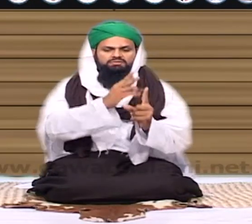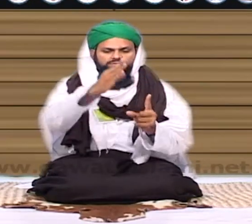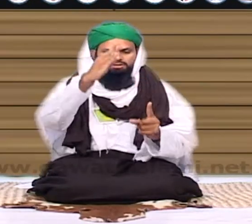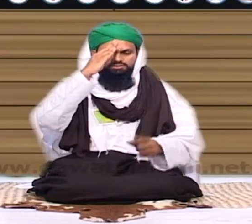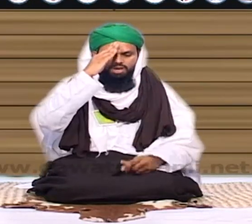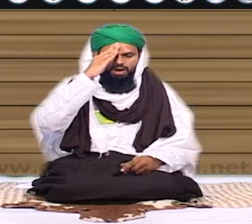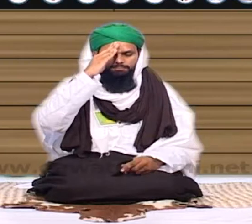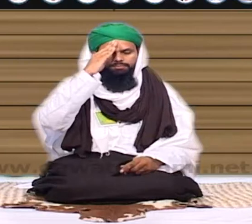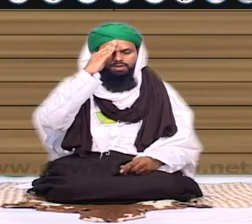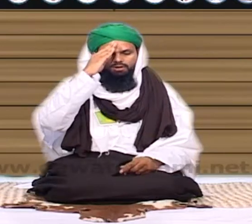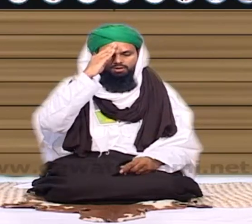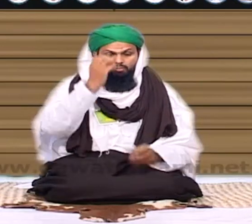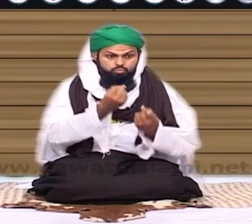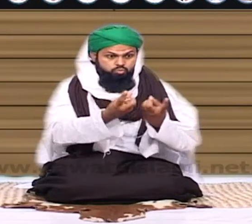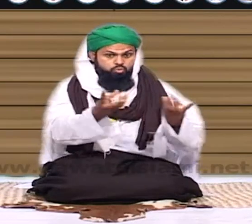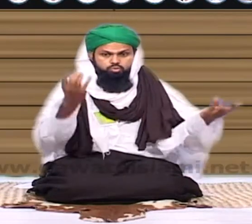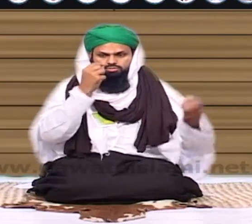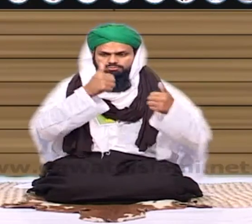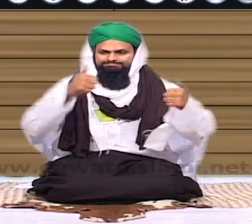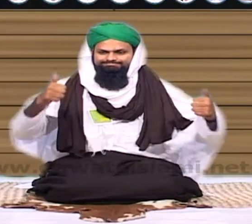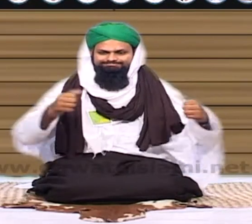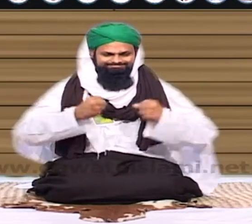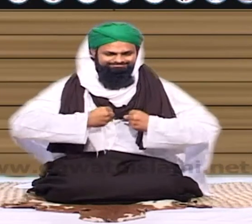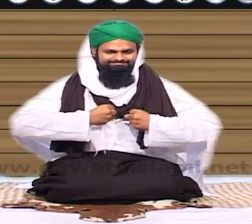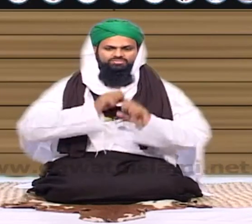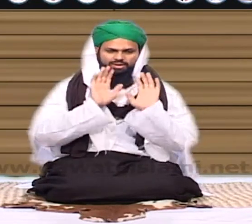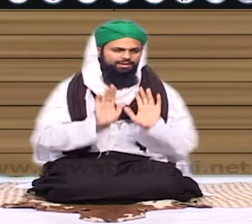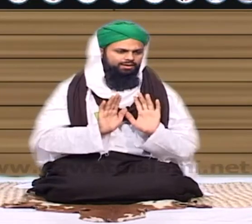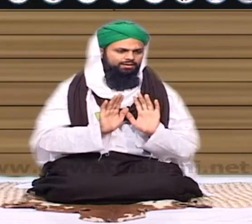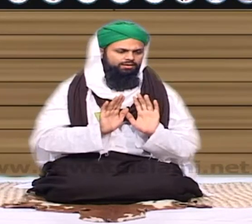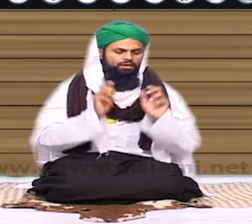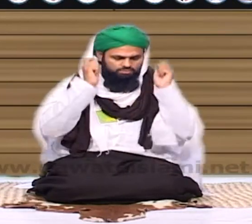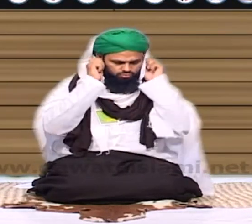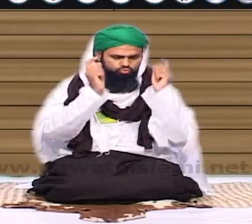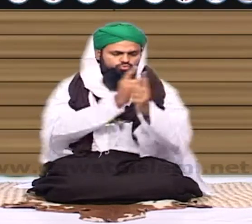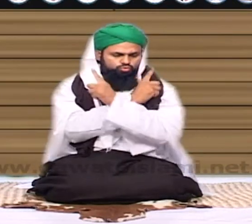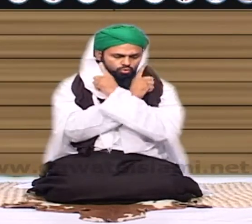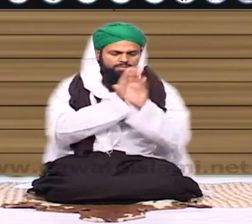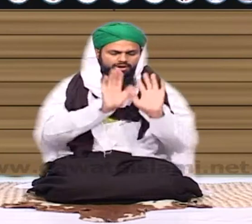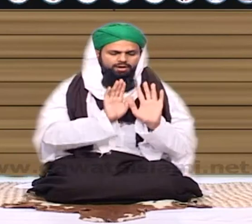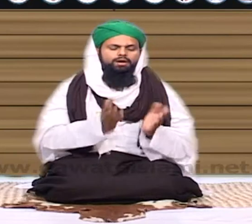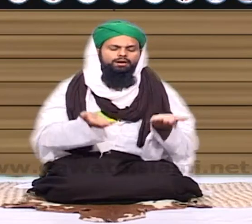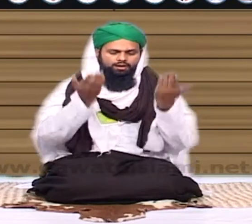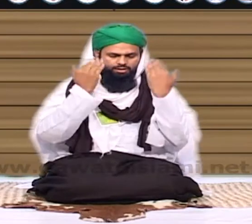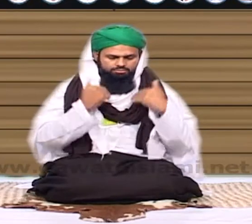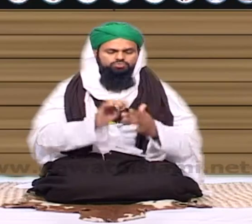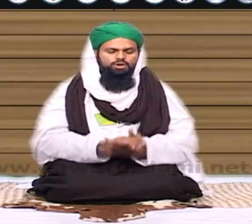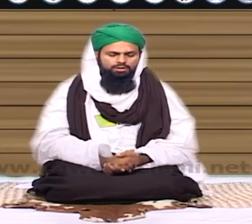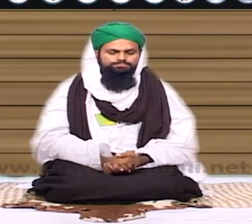شکر ہے کہ دعوت اسلامی میں بے شمار نوجوان شریک ہو کر اپنے گناہوں سے توبہ کرتے ہیں